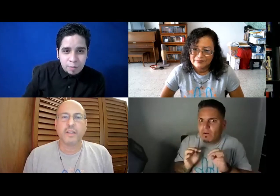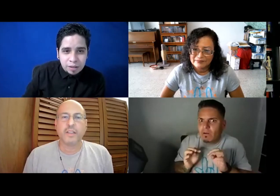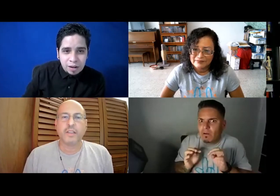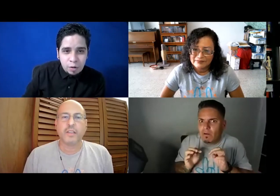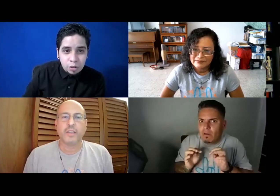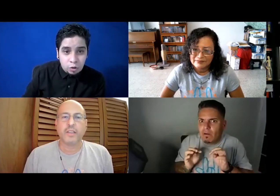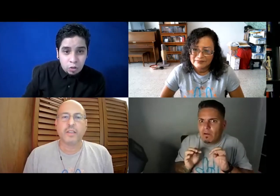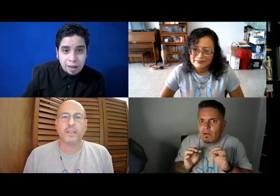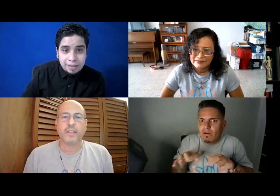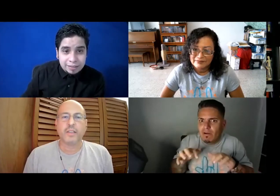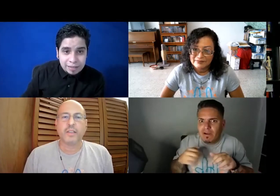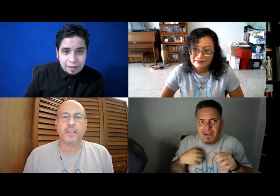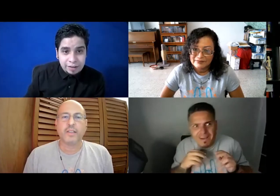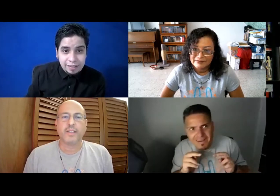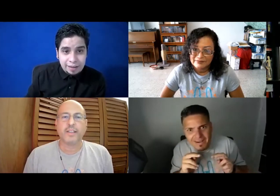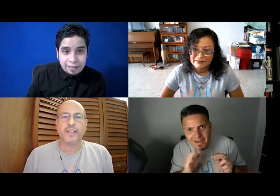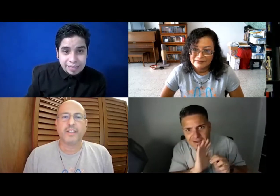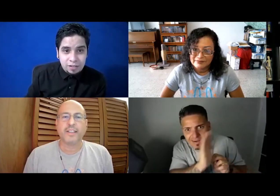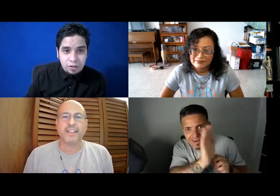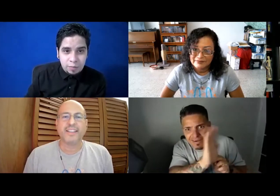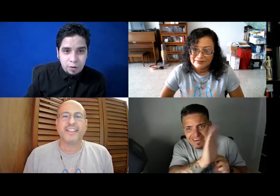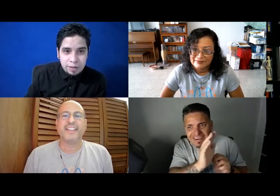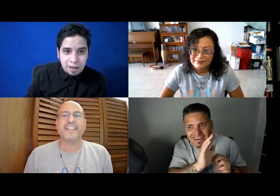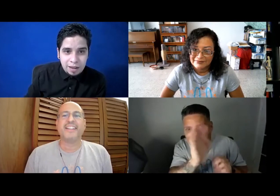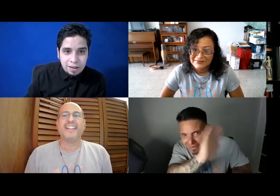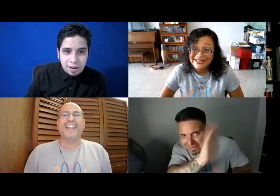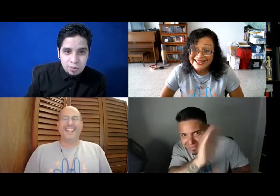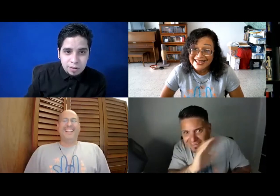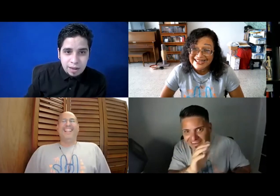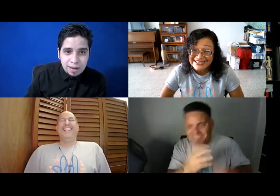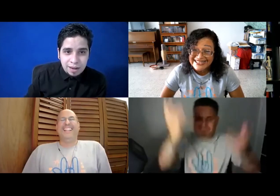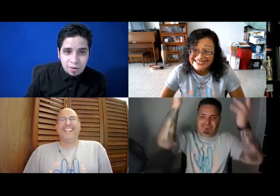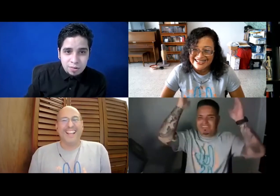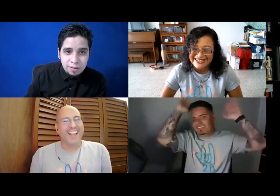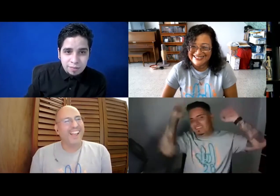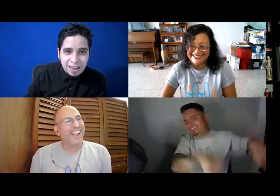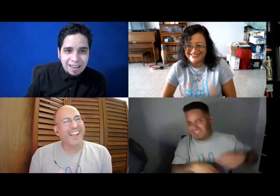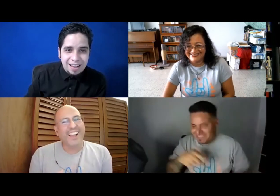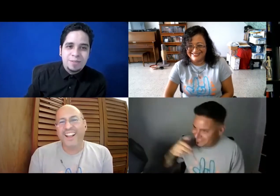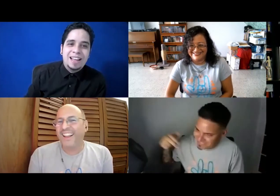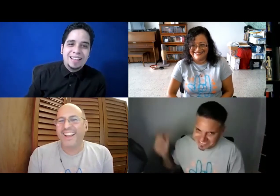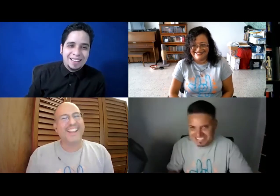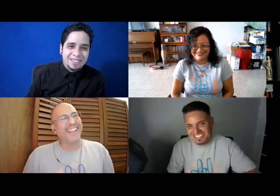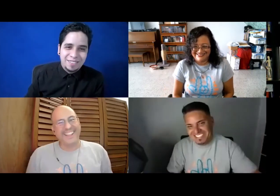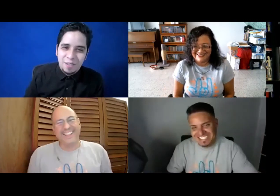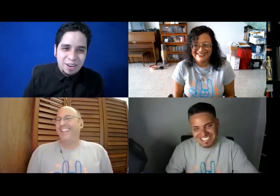puede estar un poquito cuando ven así las señas se frisan, se quedan tiesos y yo, pero mira, hey, hello, hey, hello, envíate de eso y me voy.